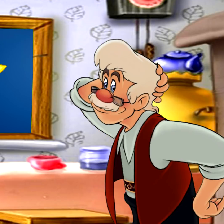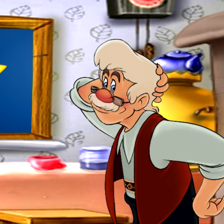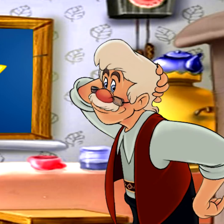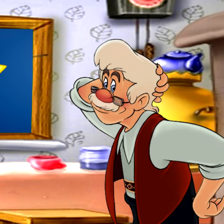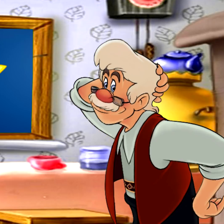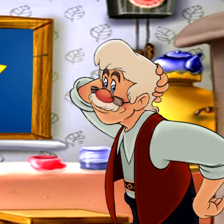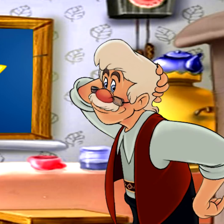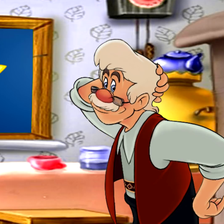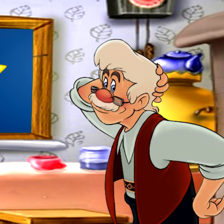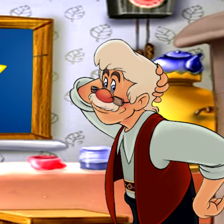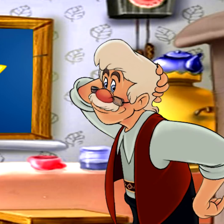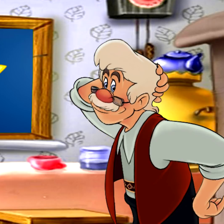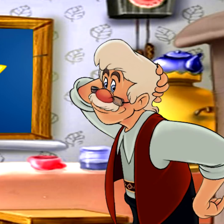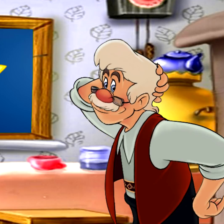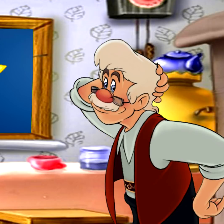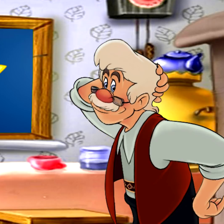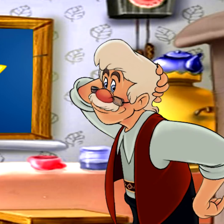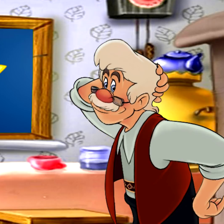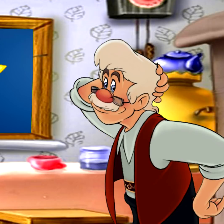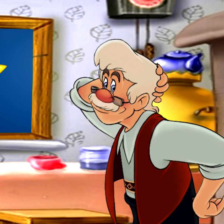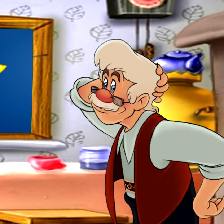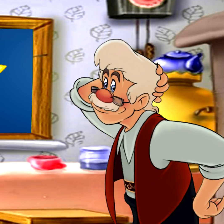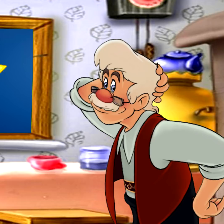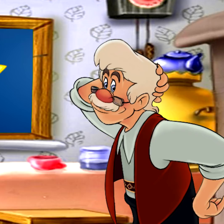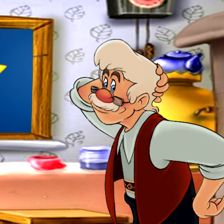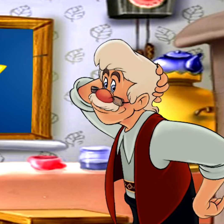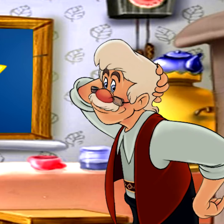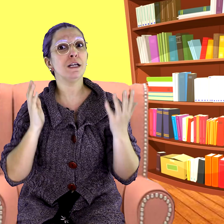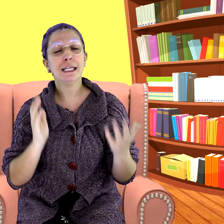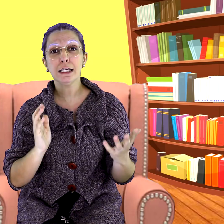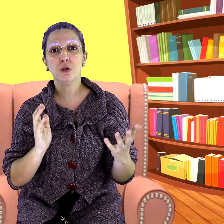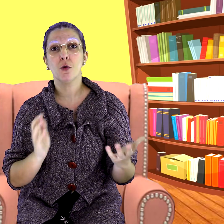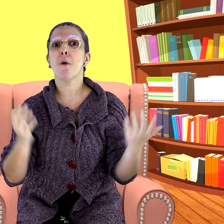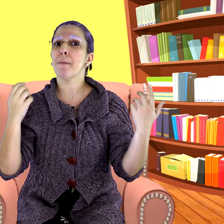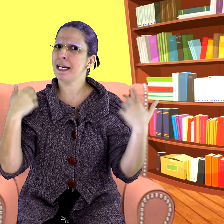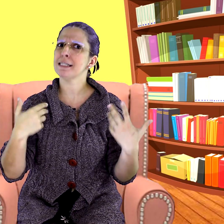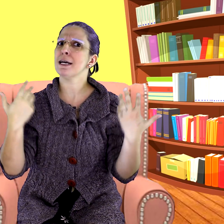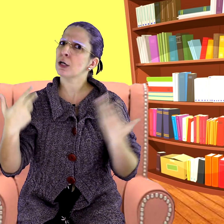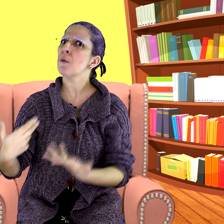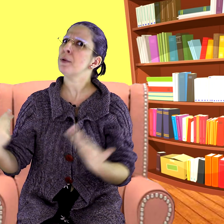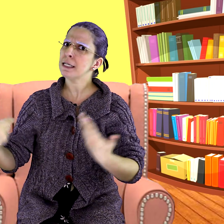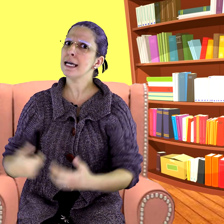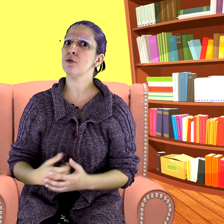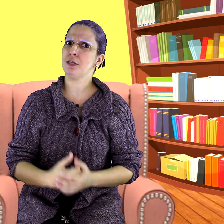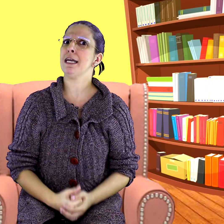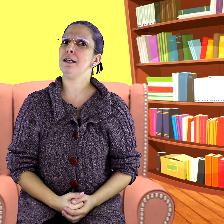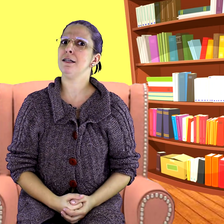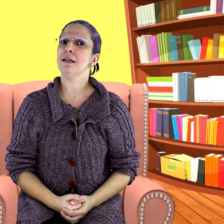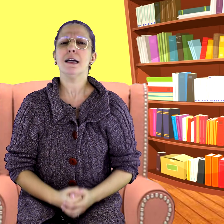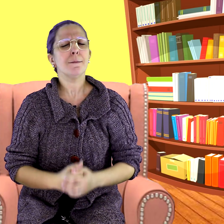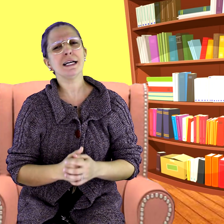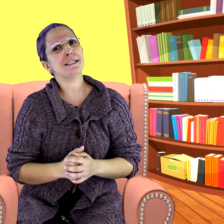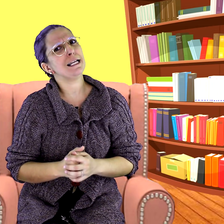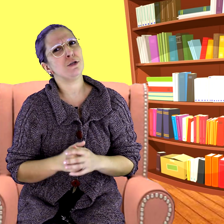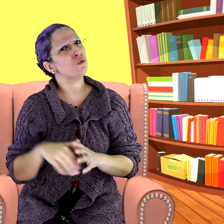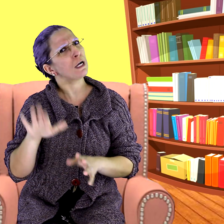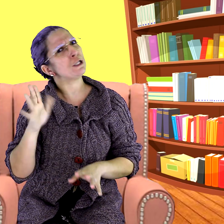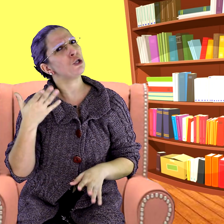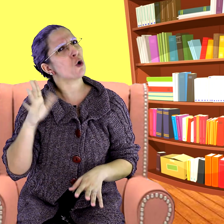um pedido. Ele pediu para a estrela um filhinho para ser companheiro dele. Mas ele não acreditou